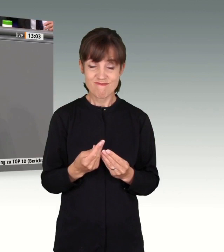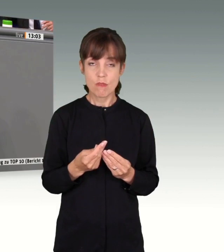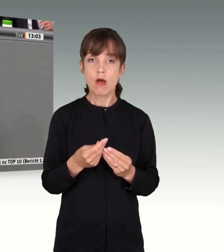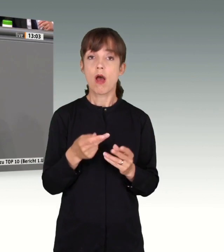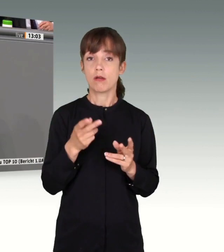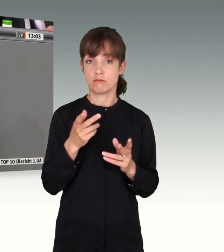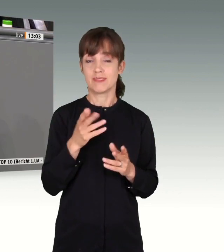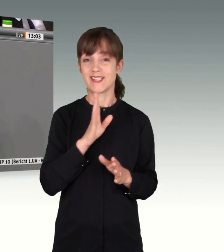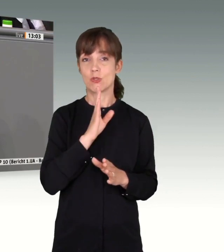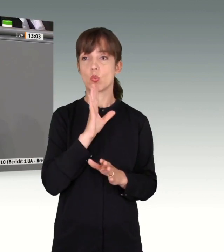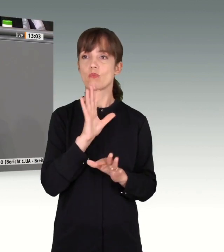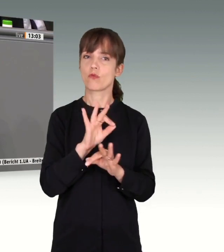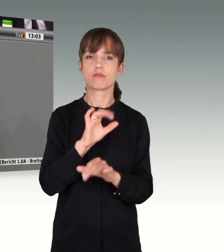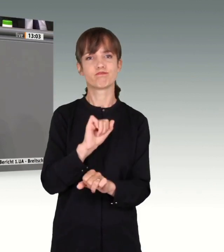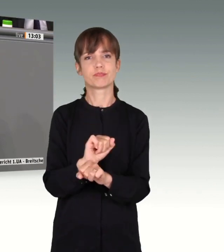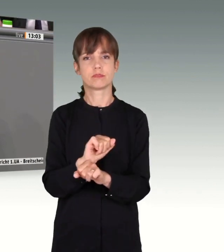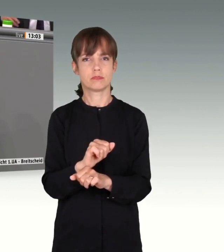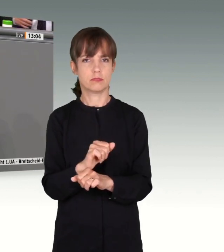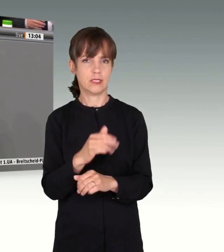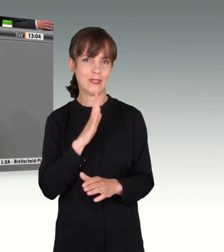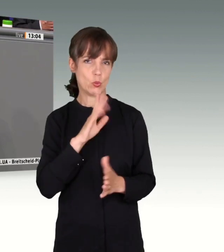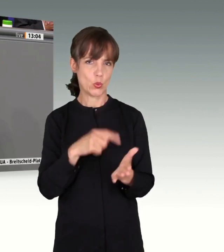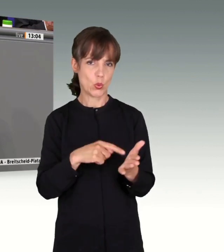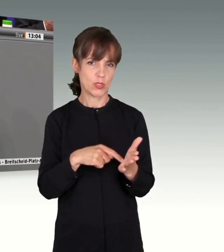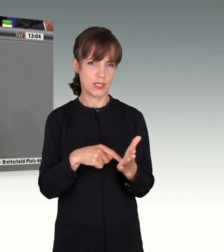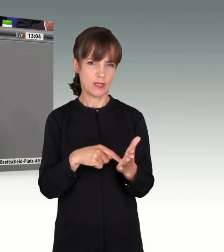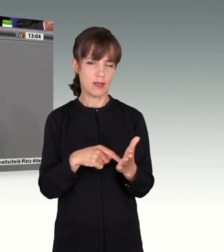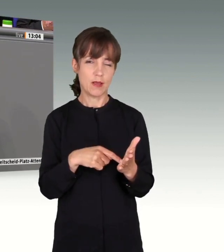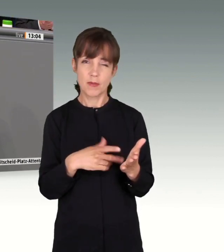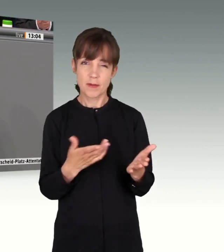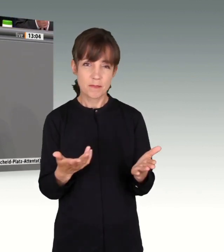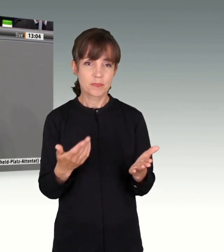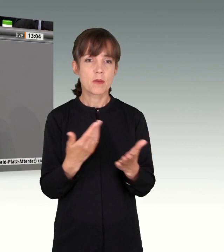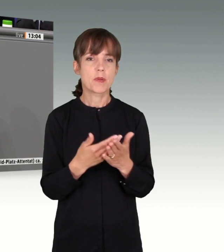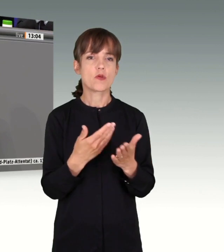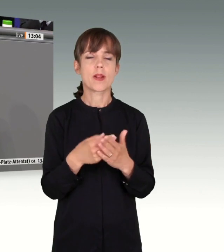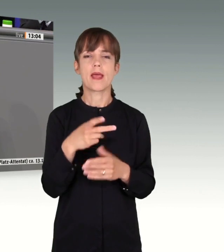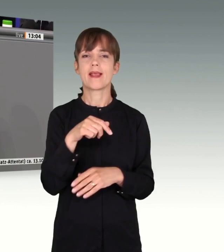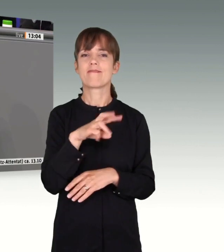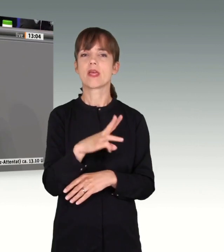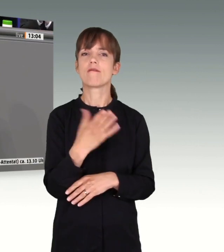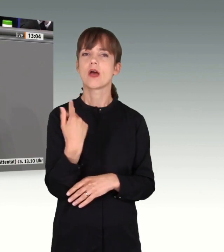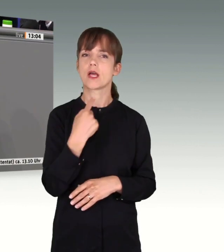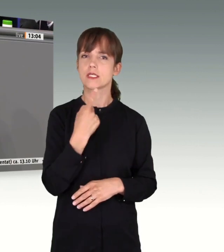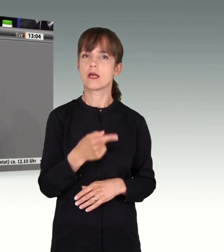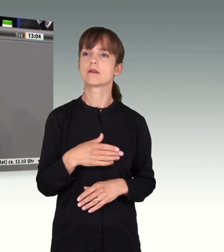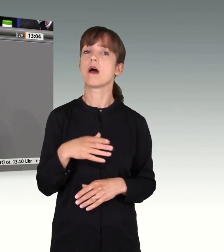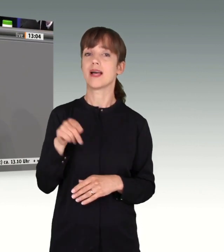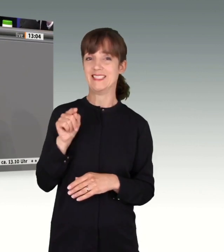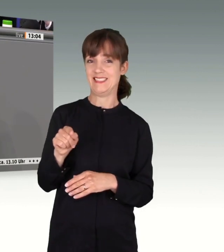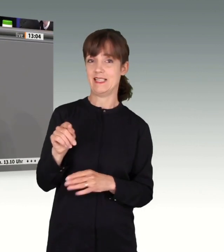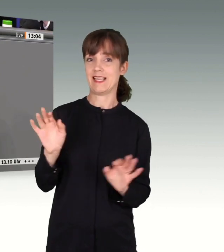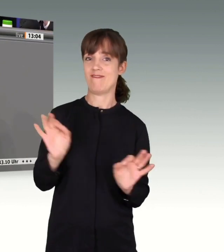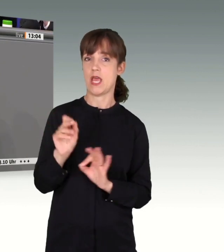Einsperrung auch sorgen können. Die Karikatur dessen ist, dass beispielsweise Nordrhein-Westfalen sagte, da kommt eine gefährliche